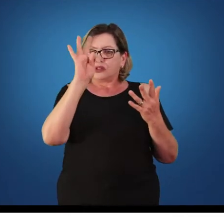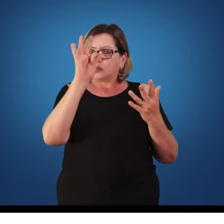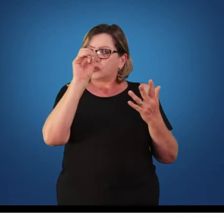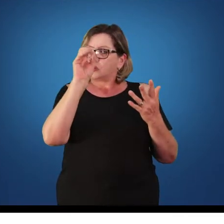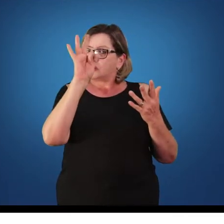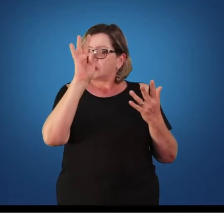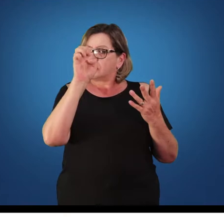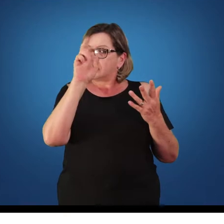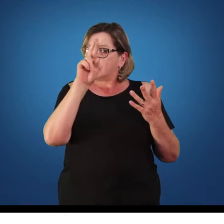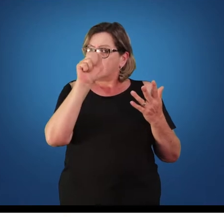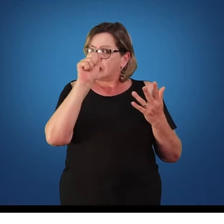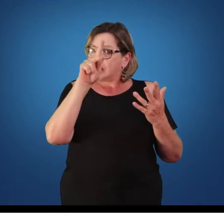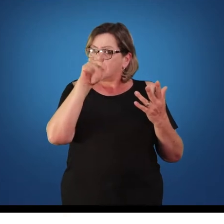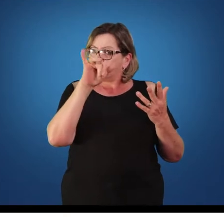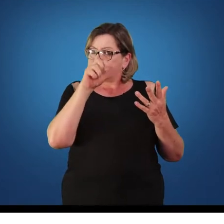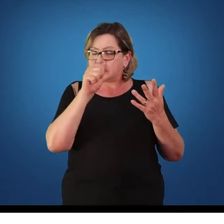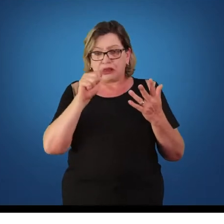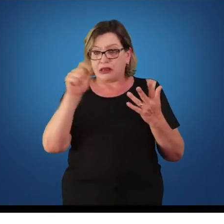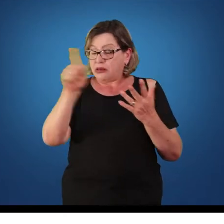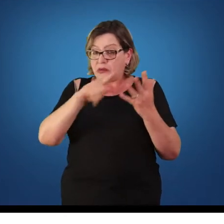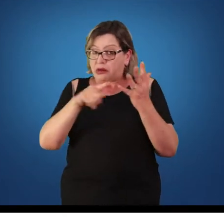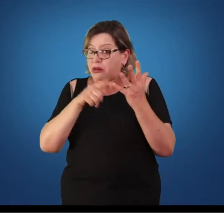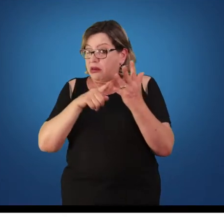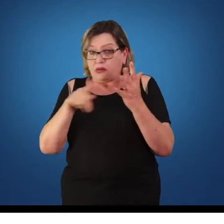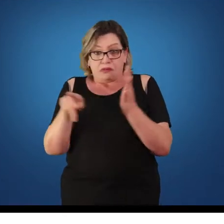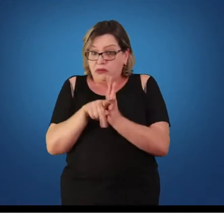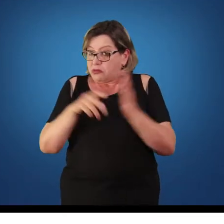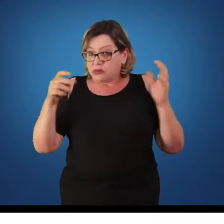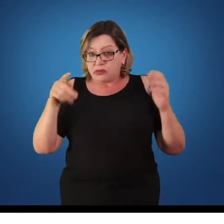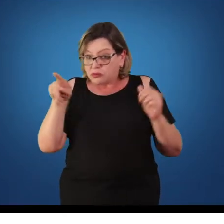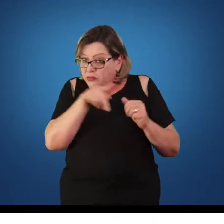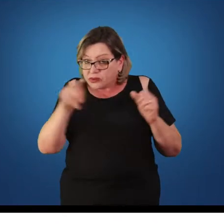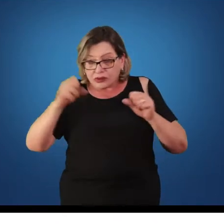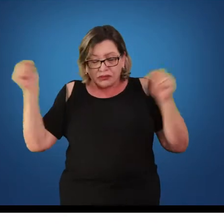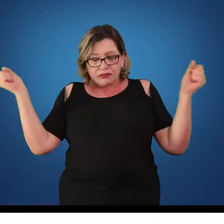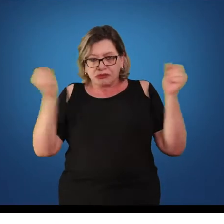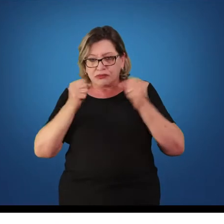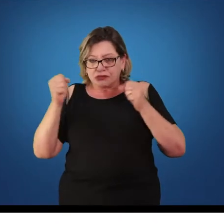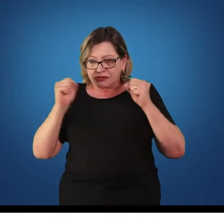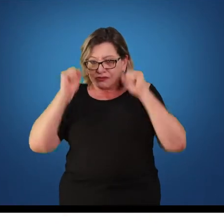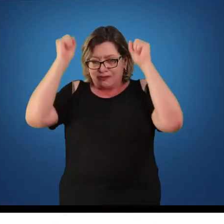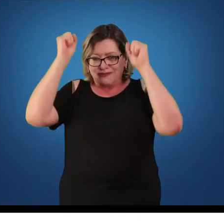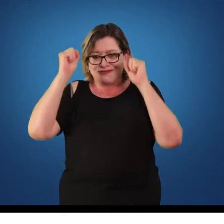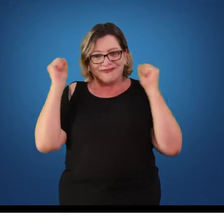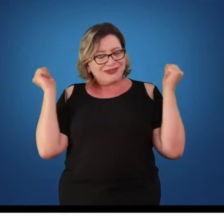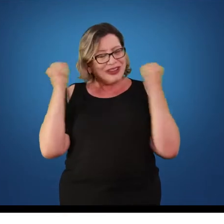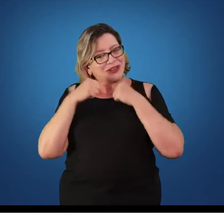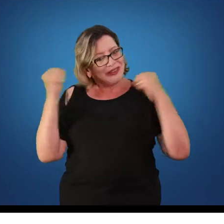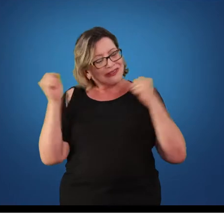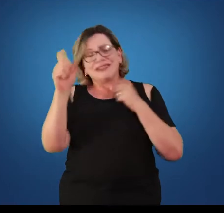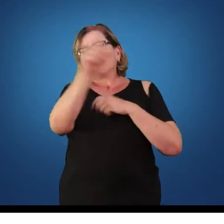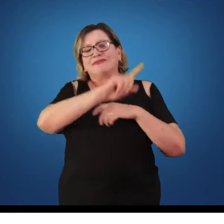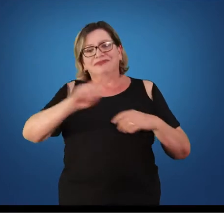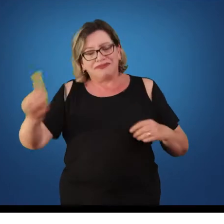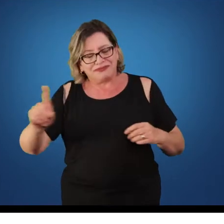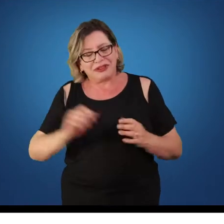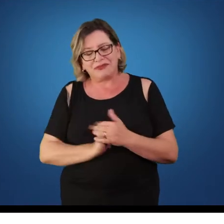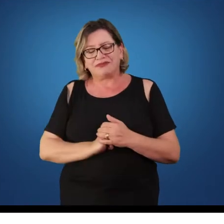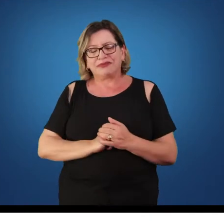não cabe aos profissionais da educação física. A ginástica, ela tem a origem da sua palavra, o